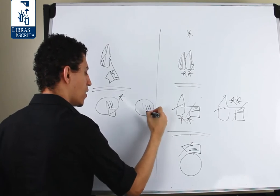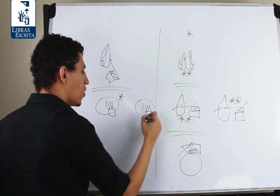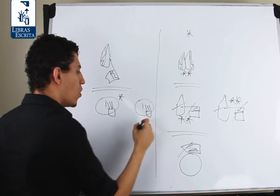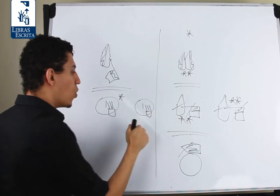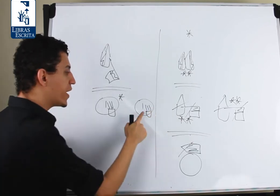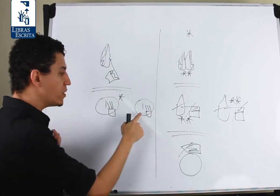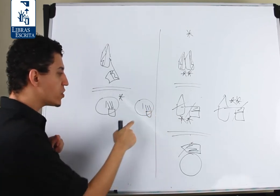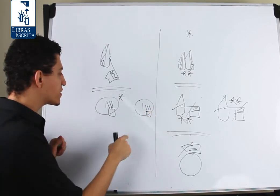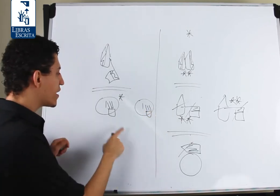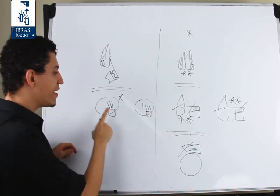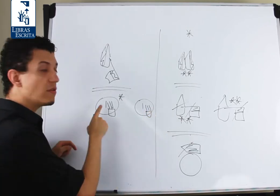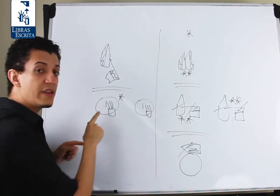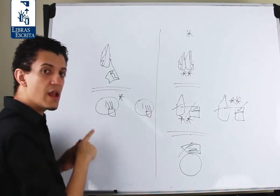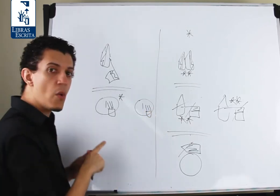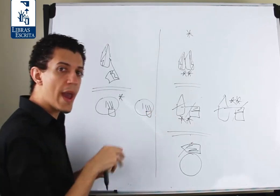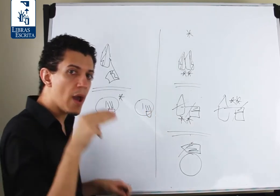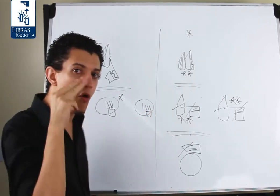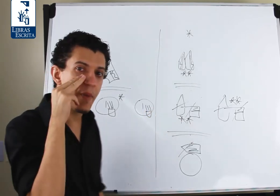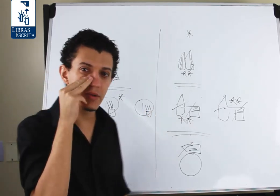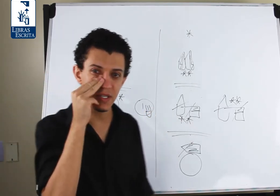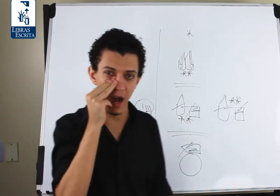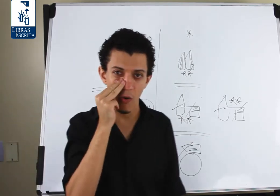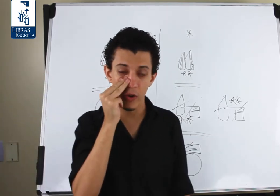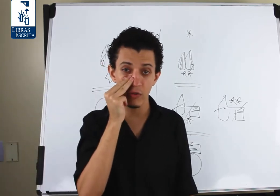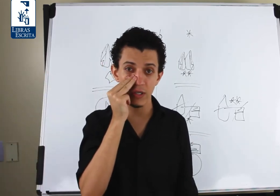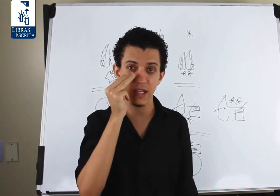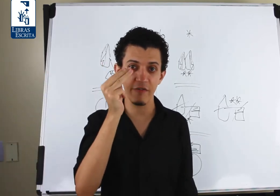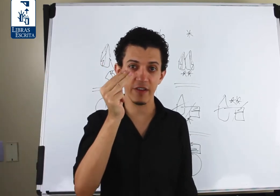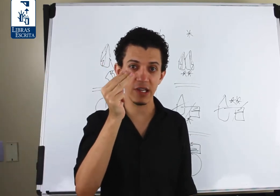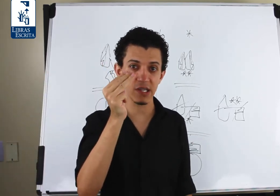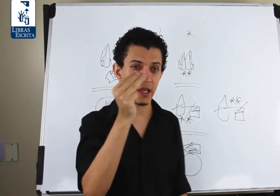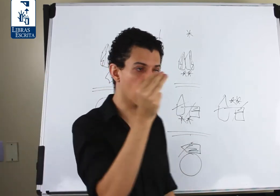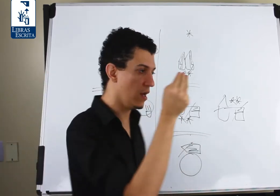o que eu estou escrevendo não é o meu sinal. O eu estou escrevendo é isso aqui, olha.